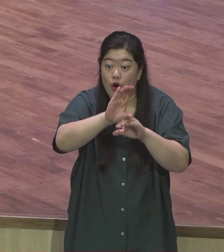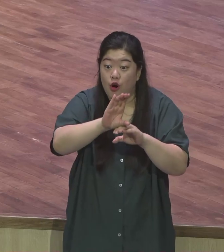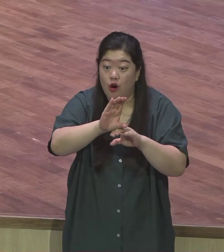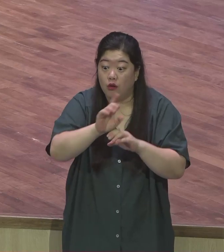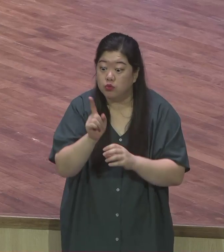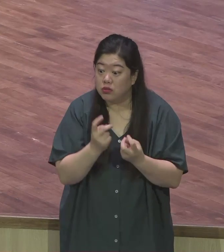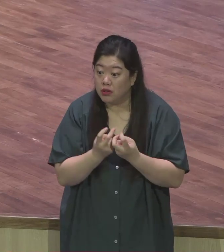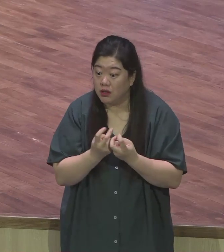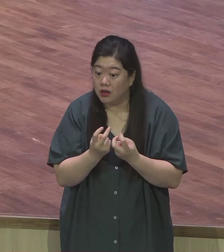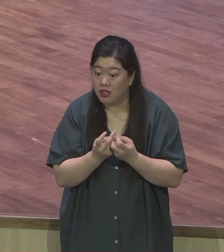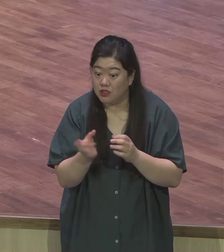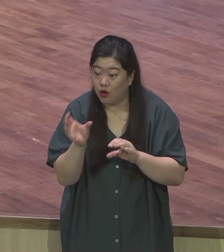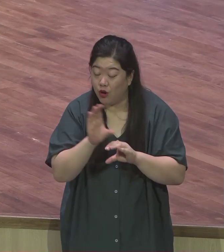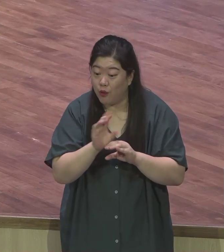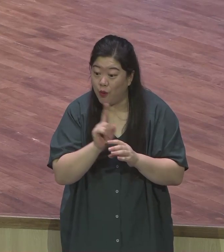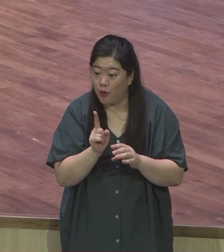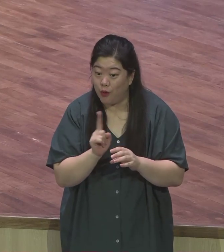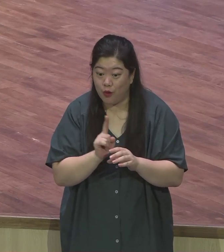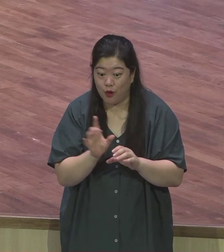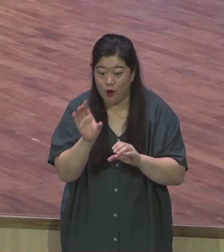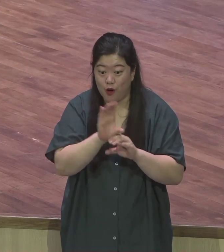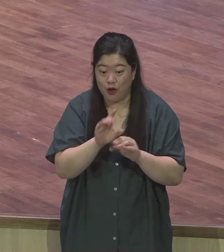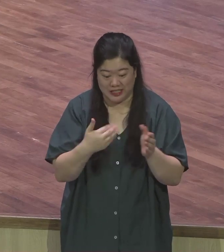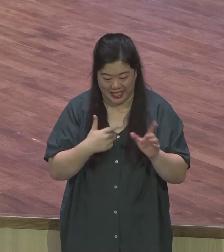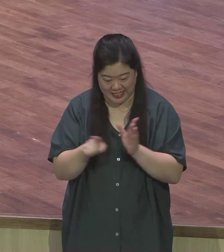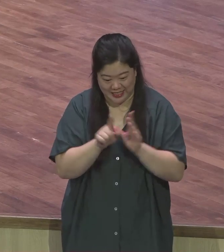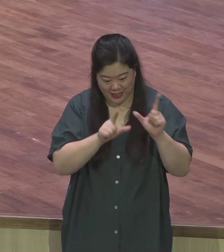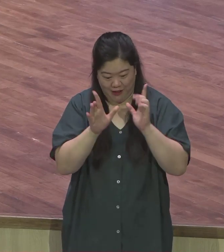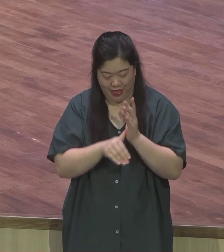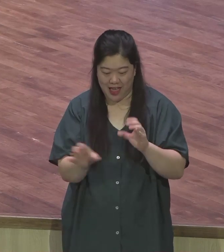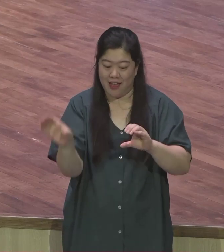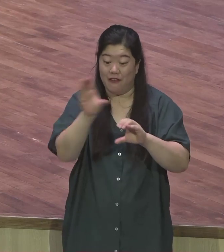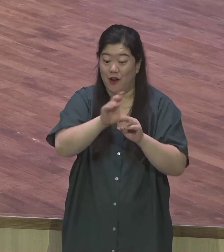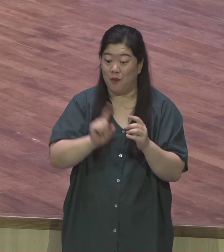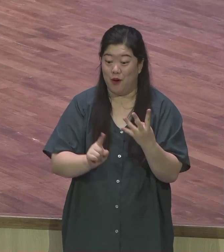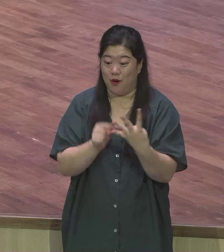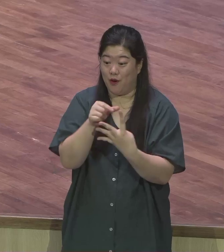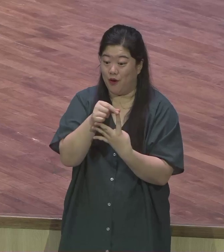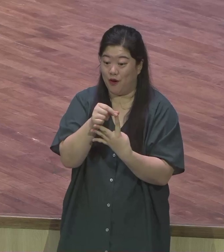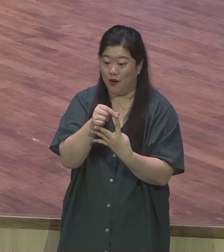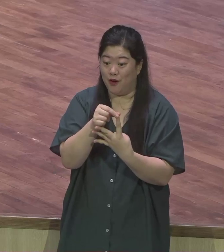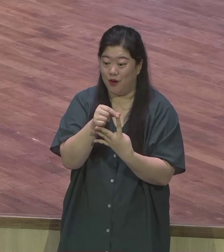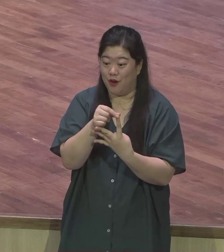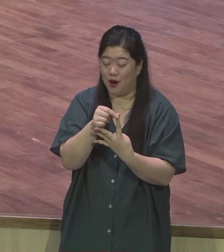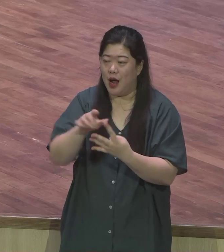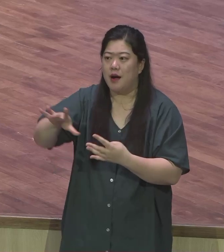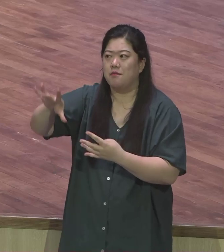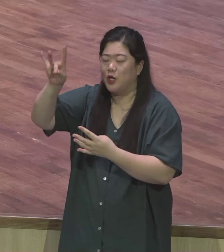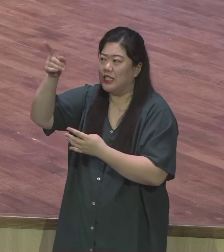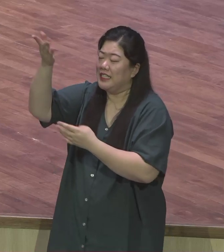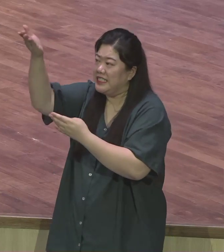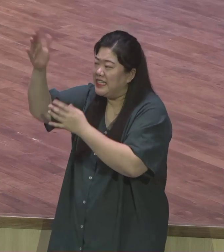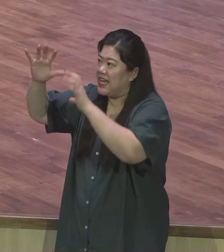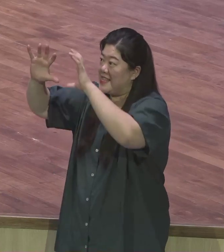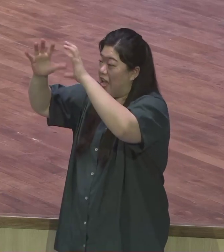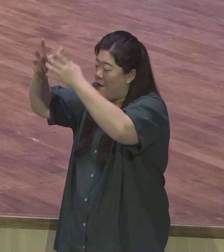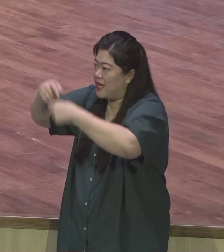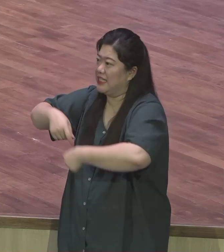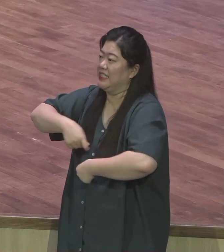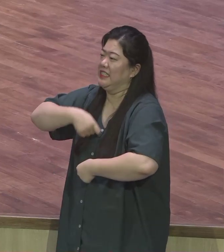우리가 먼저 영적인 순위 먼저 그의 나라와 그의 의리를 구하는 바로 본단